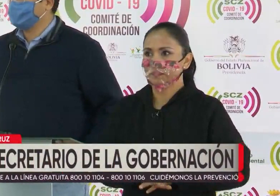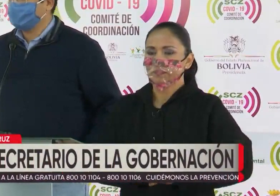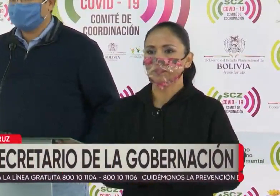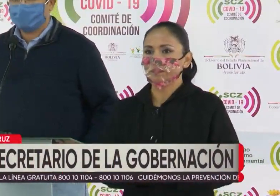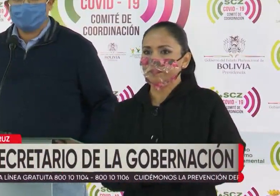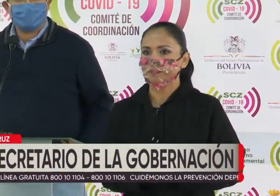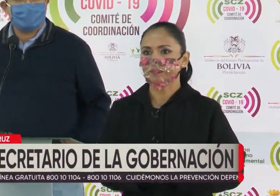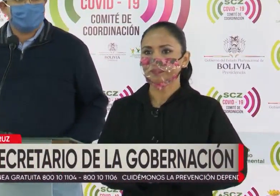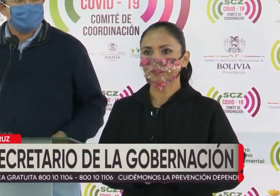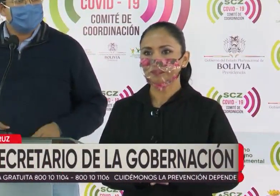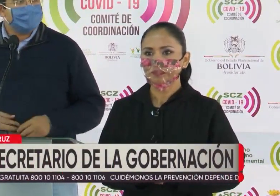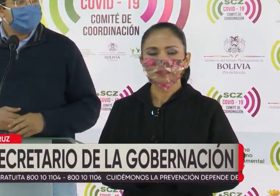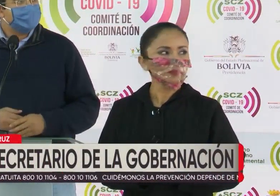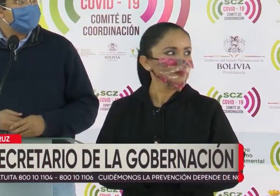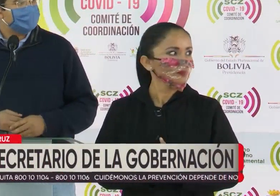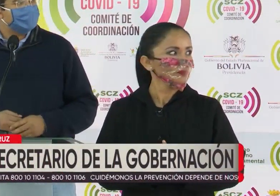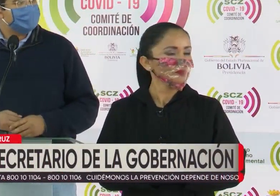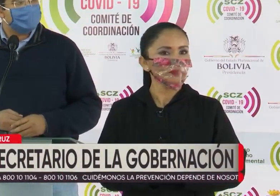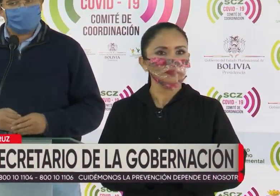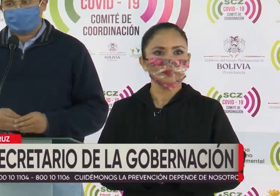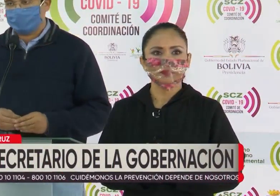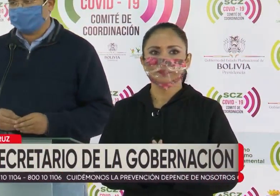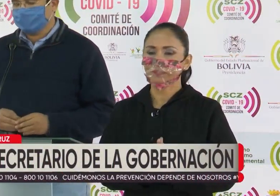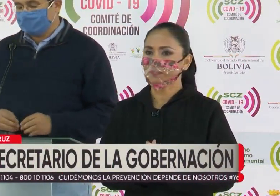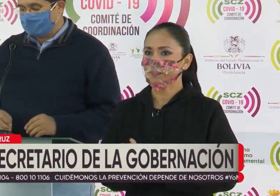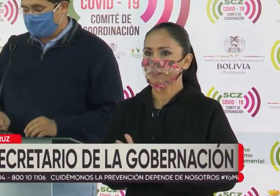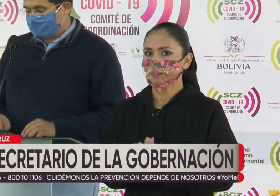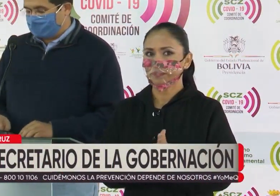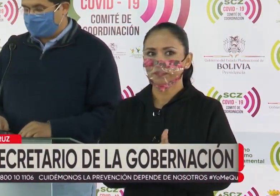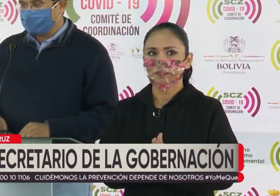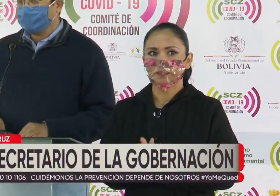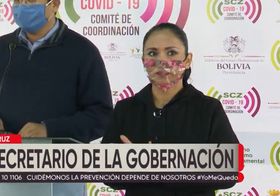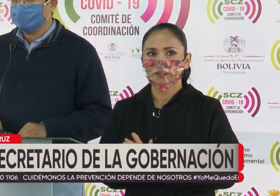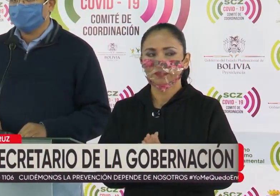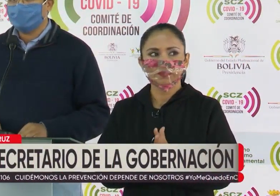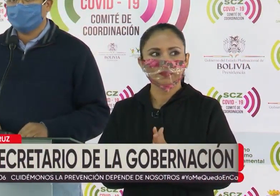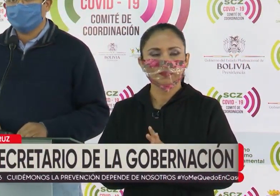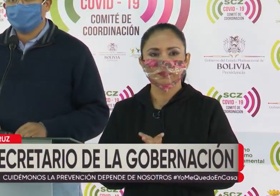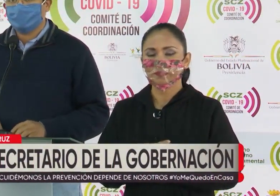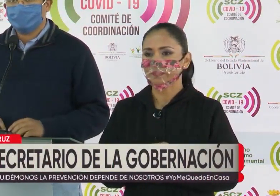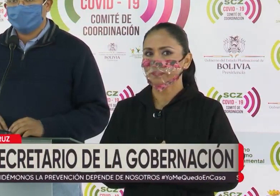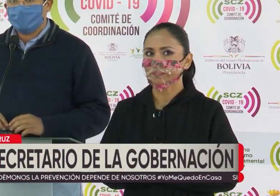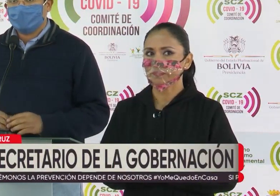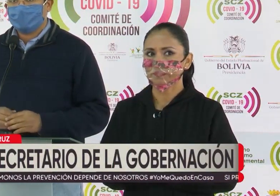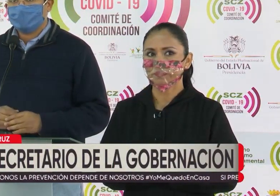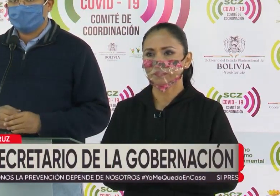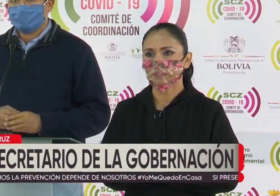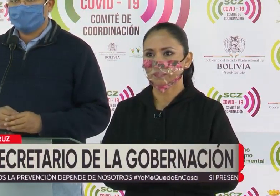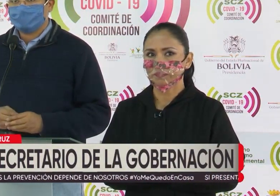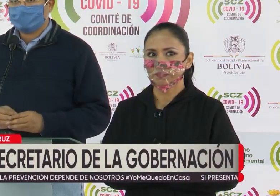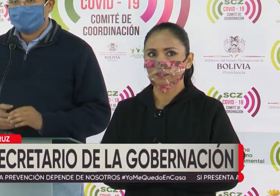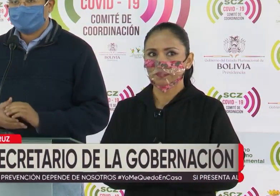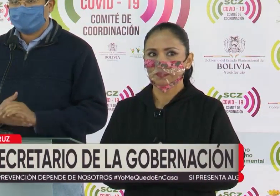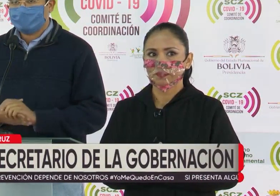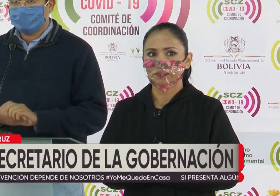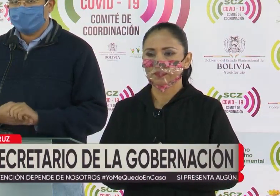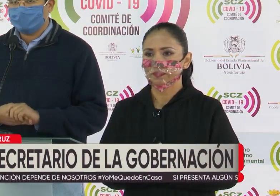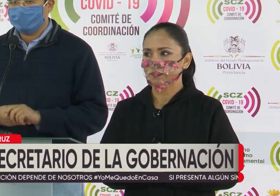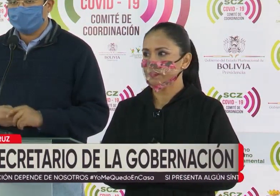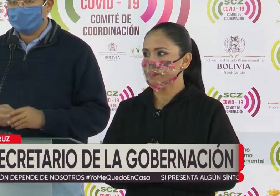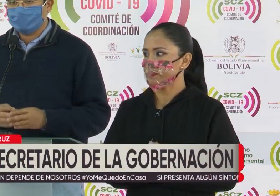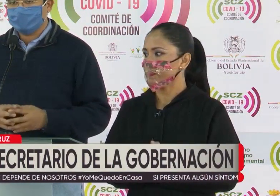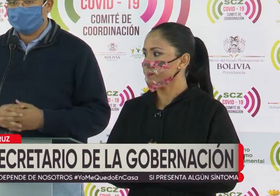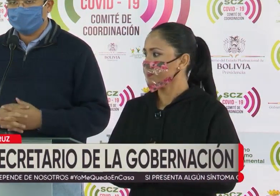Así es, precisamente nos encontramos en el COE donde el secretario Vladimir Peña dará un informe sobre la petición del gobernador Rubén Costa,